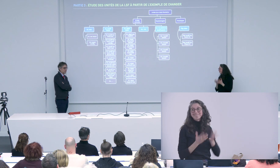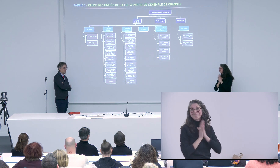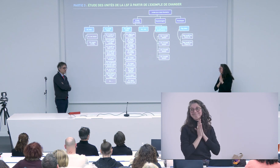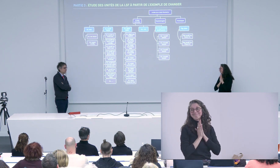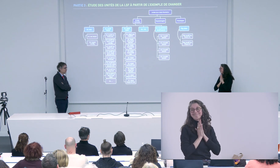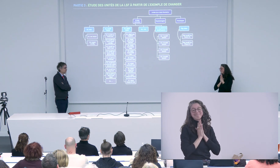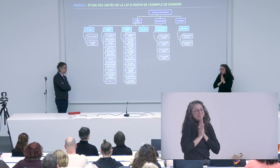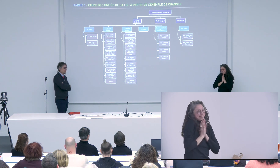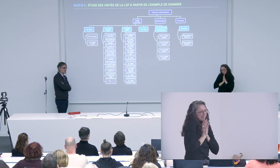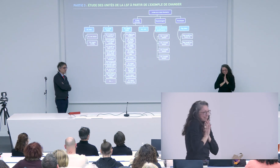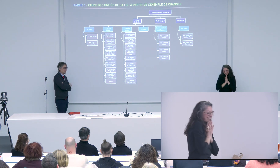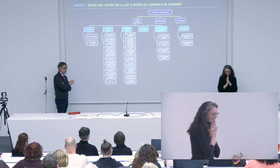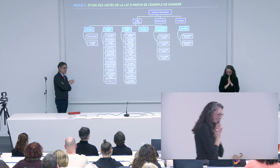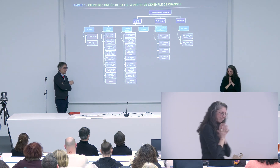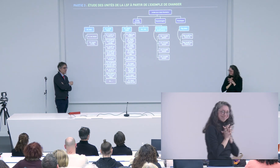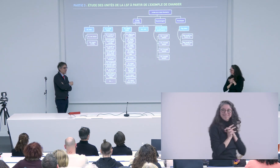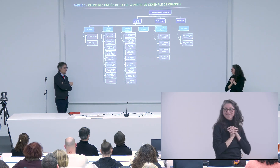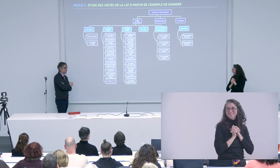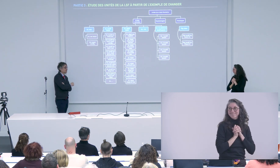en parallèle c'est du rêve oui mais il faut